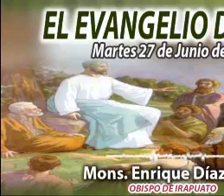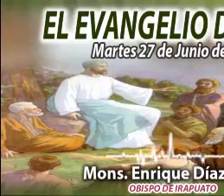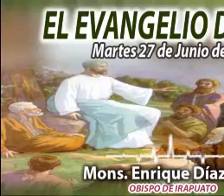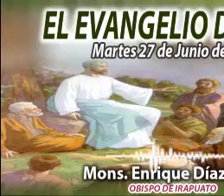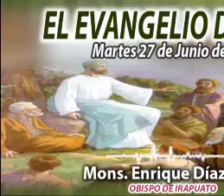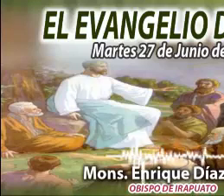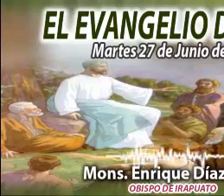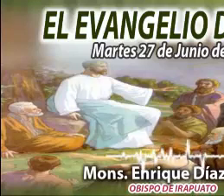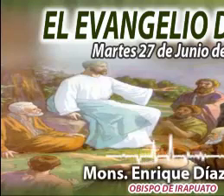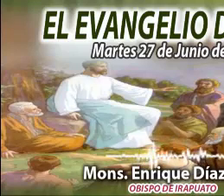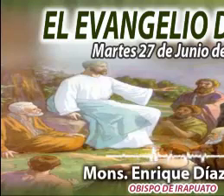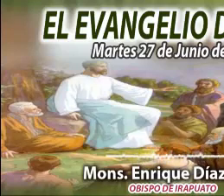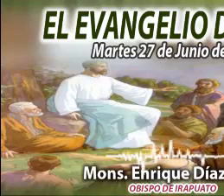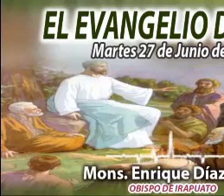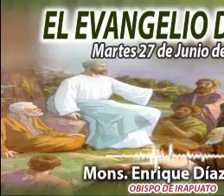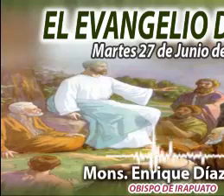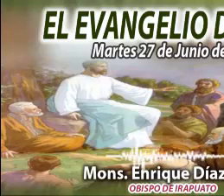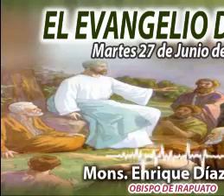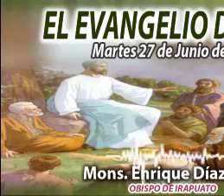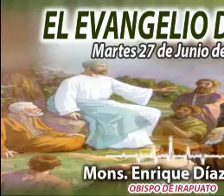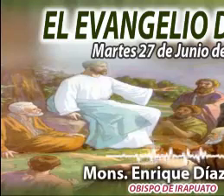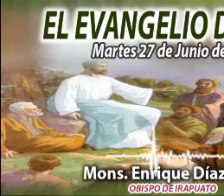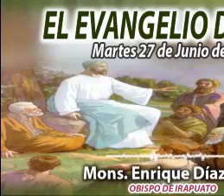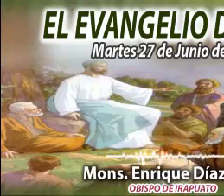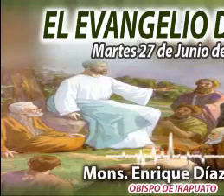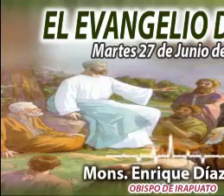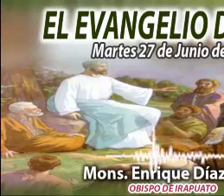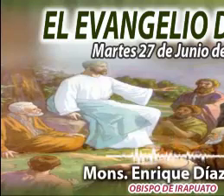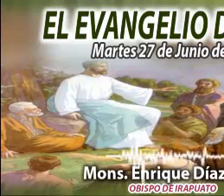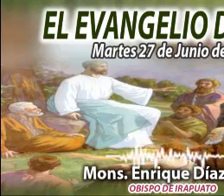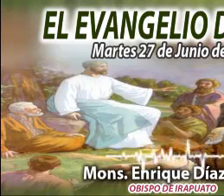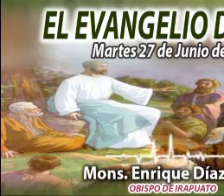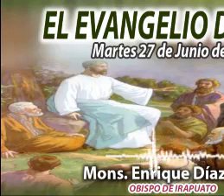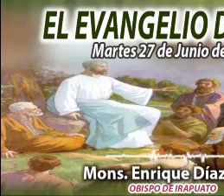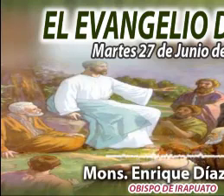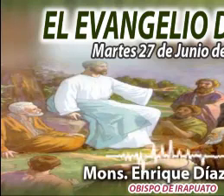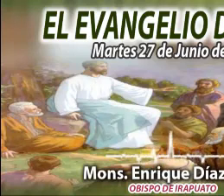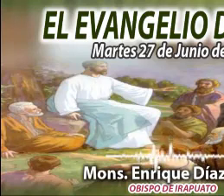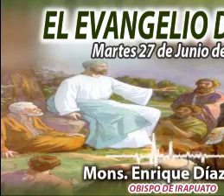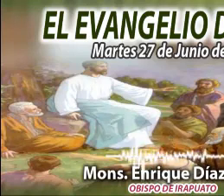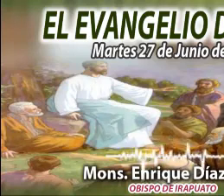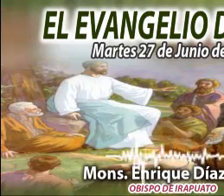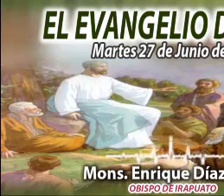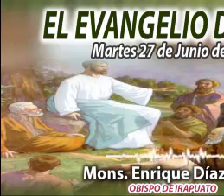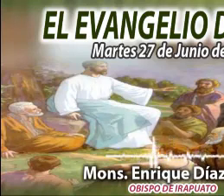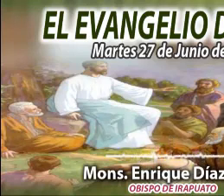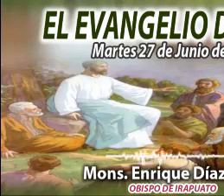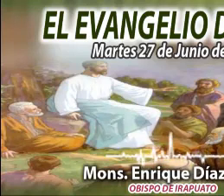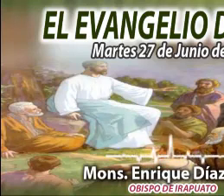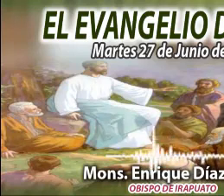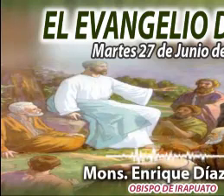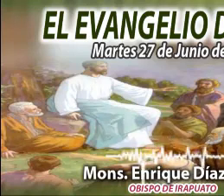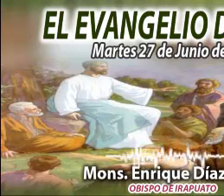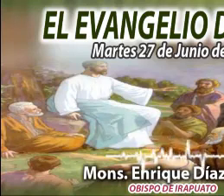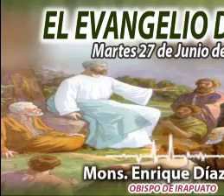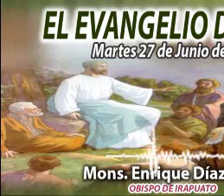Día a día, alimentándonos de la Palabra del Señor. En la voz de Monseñor Enrique